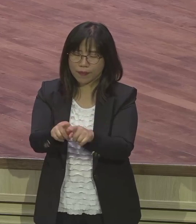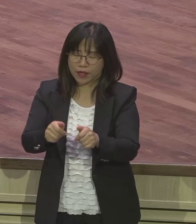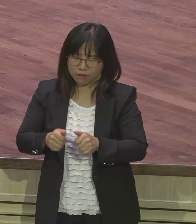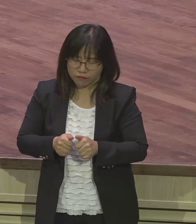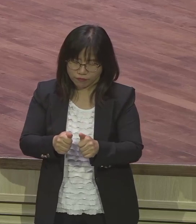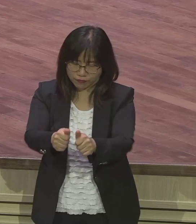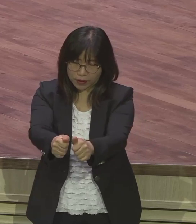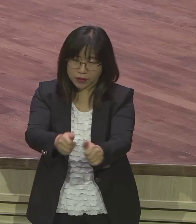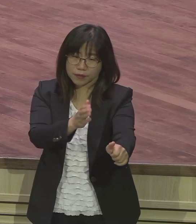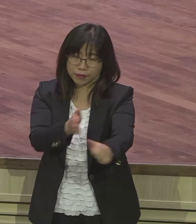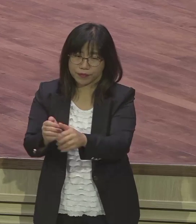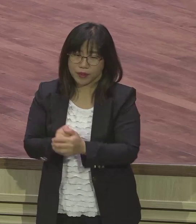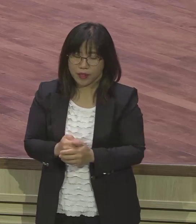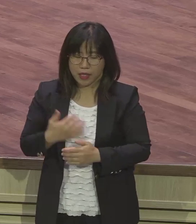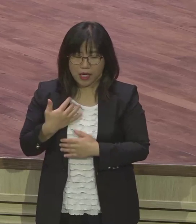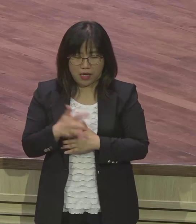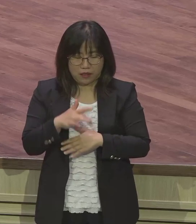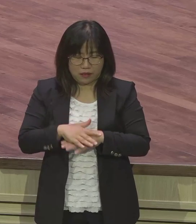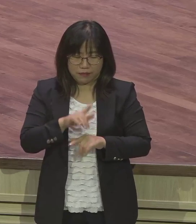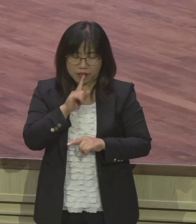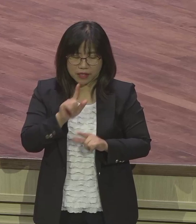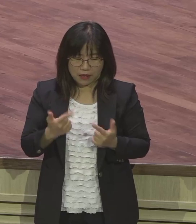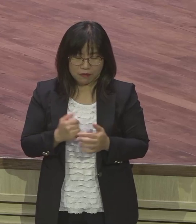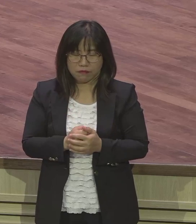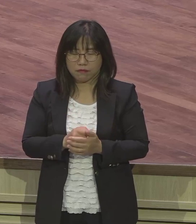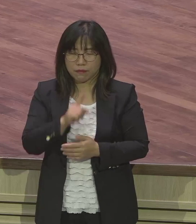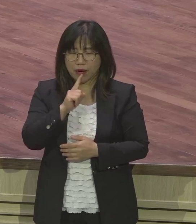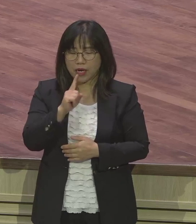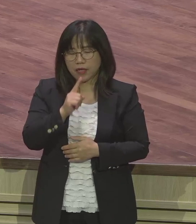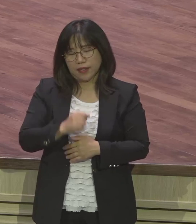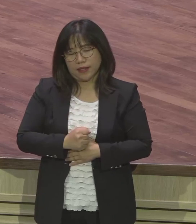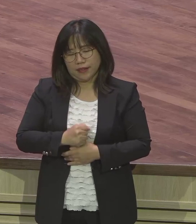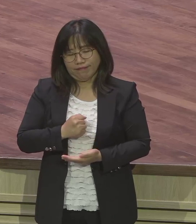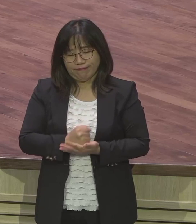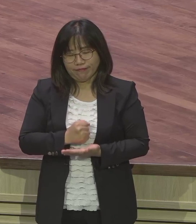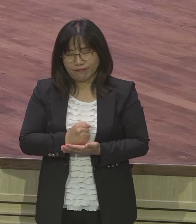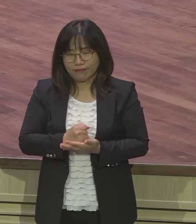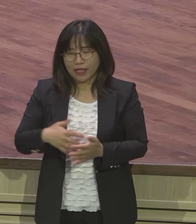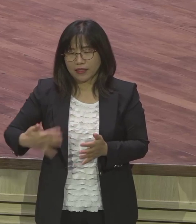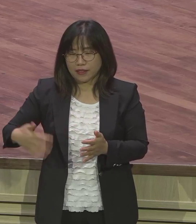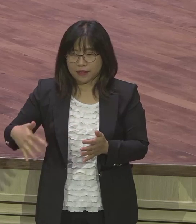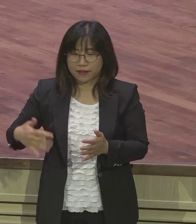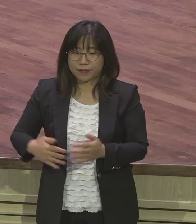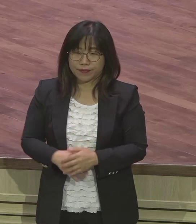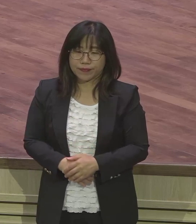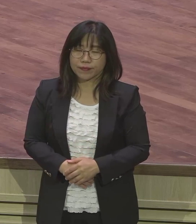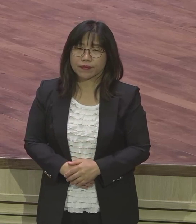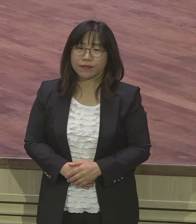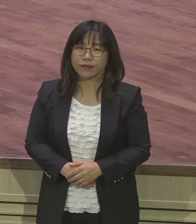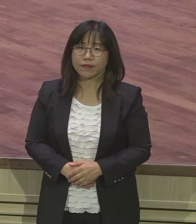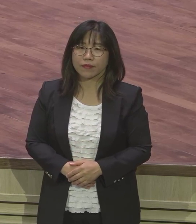체질에 맞나 안 맞나 그런 사람이 맞는데 그거는 아직 거듭나지 못한 사람들의 하는 거예요 구원받은 하나님의 사람은